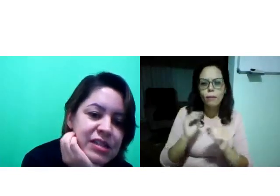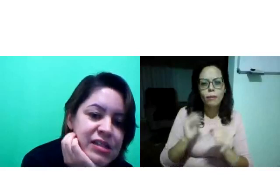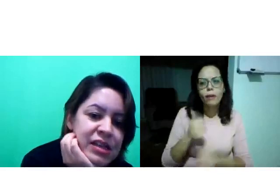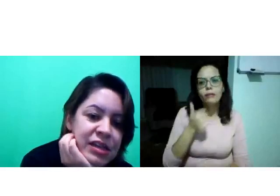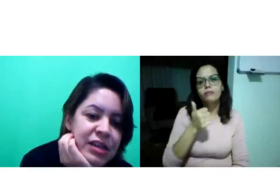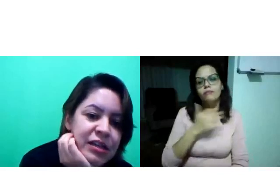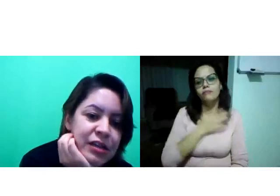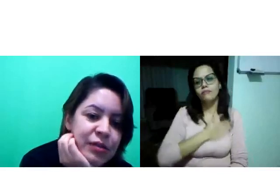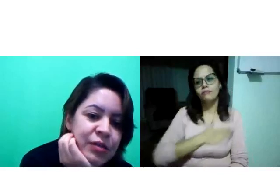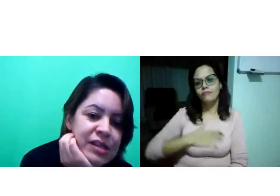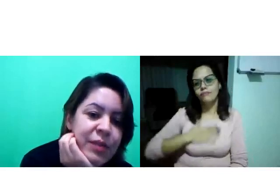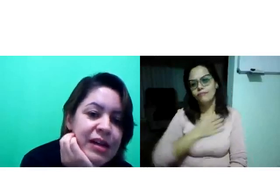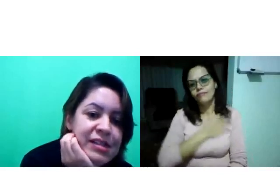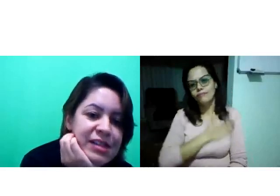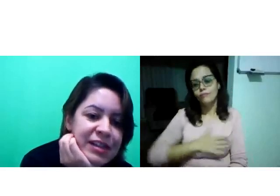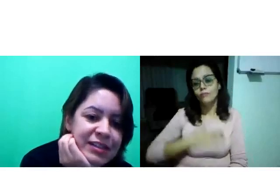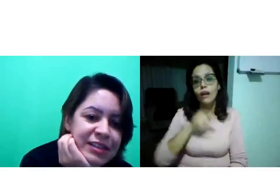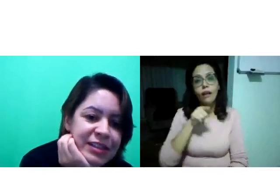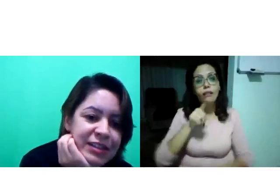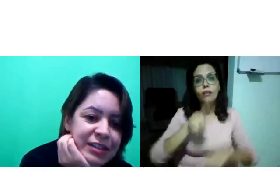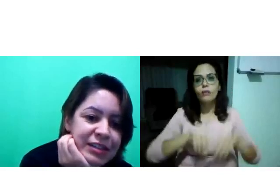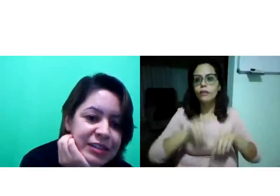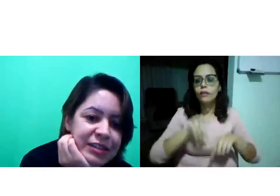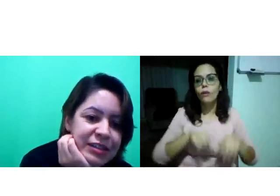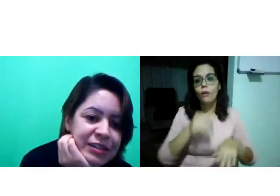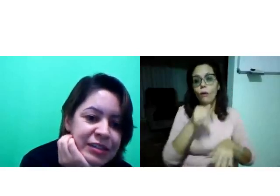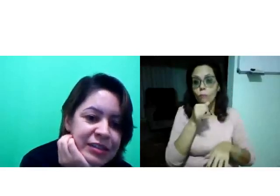as atividades. Então, eu gostei bastante.